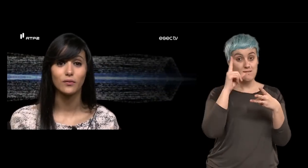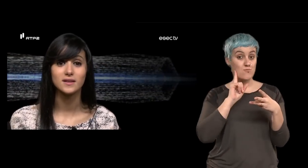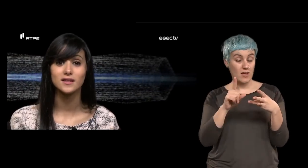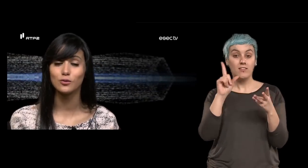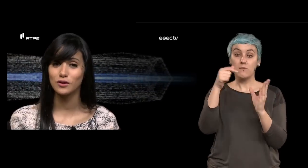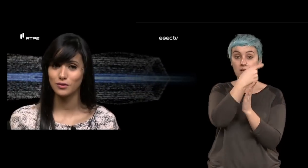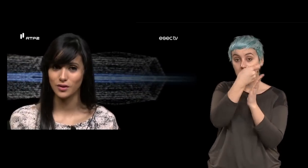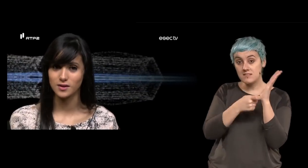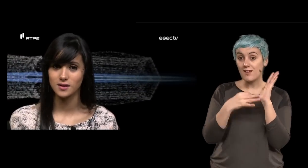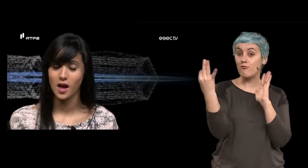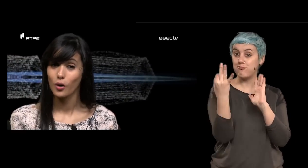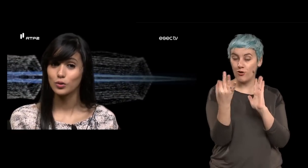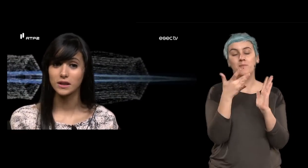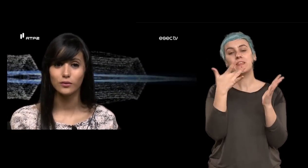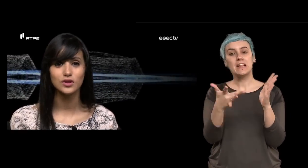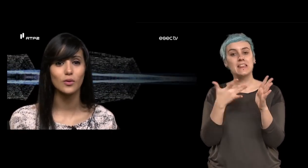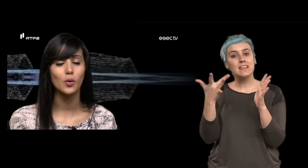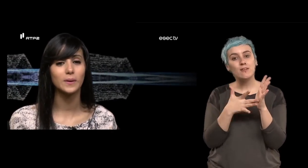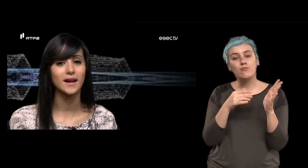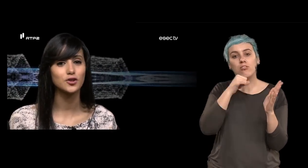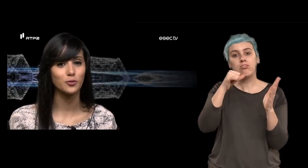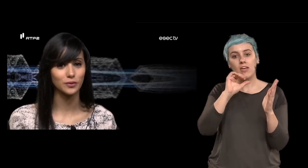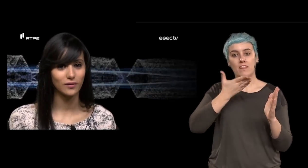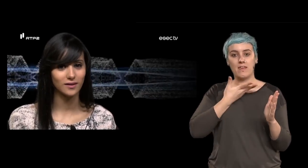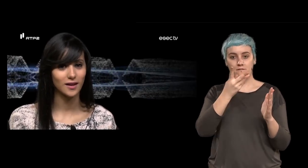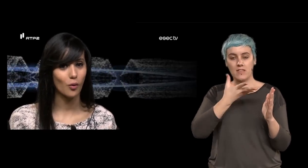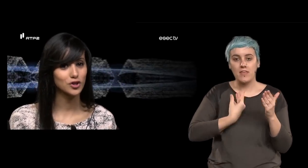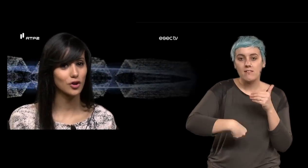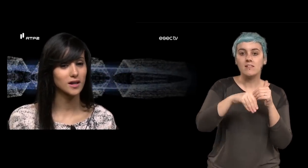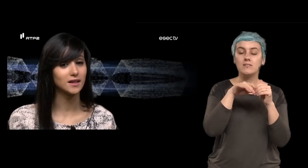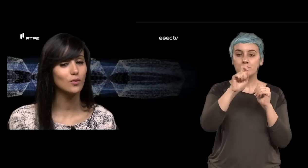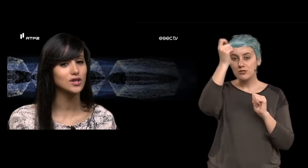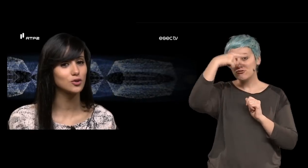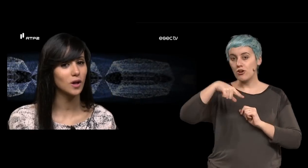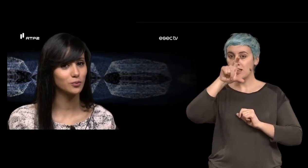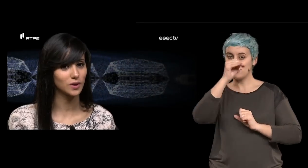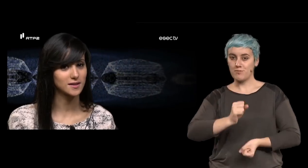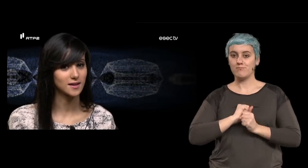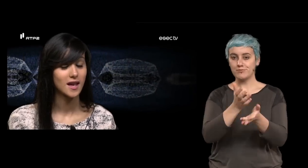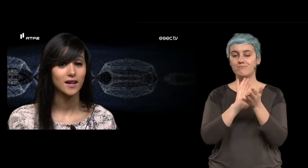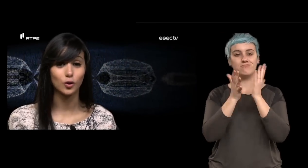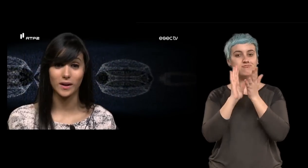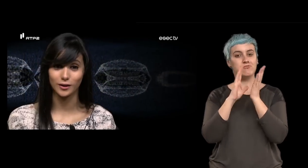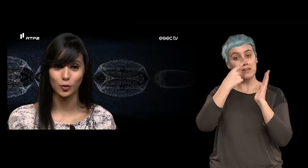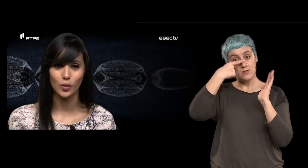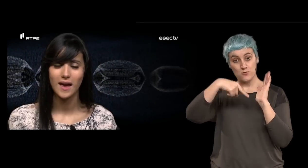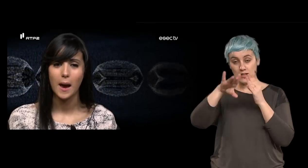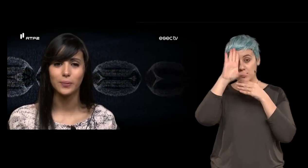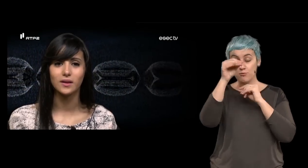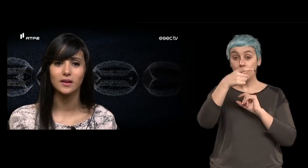fez as ilustrações. Os livros são acompanhados por um DVD com a história em língua gestual portuguesa e Luanda Lua, a pedido de